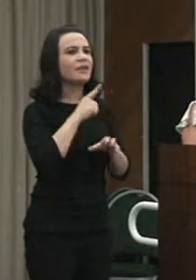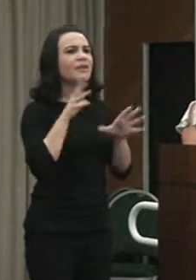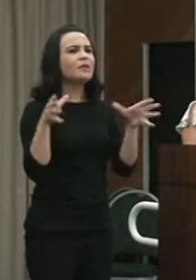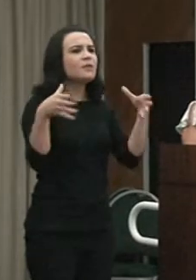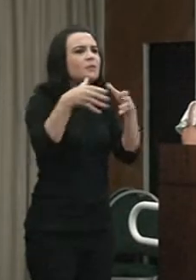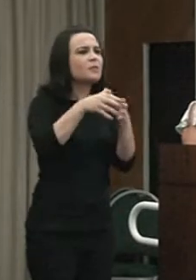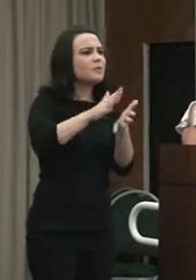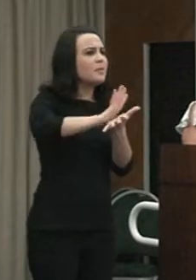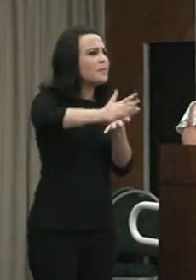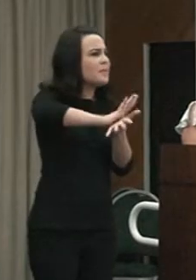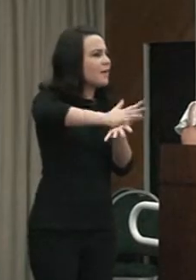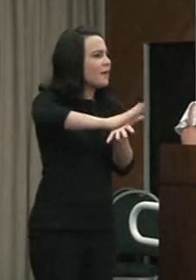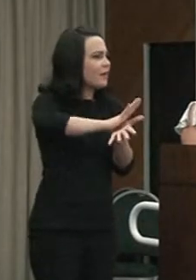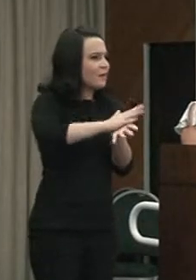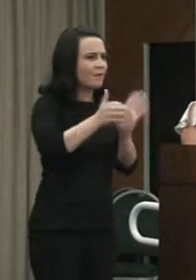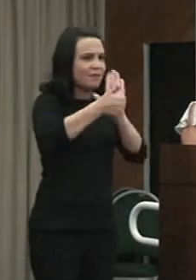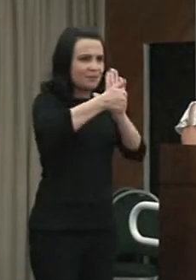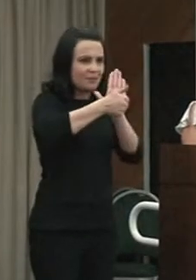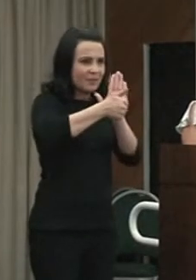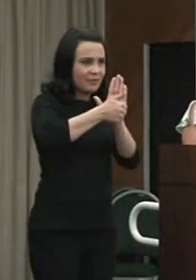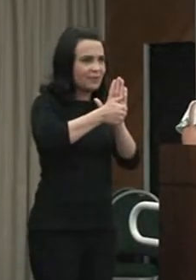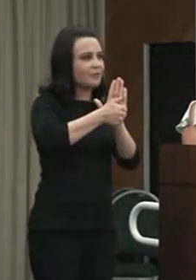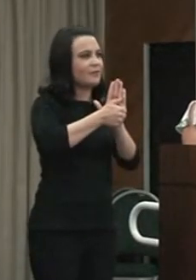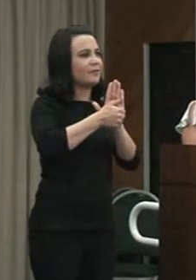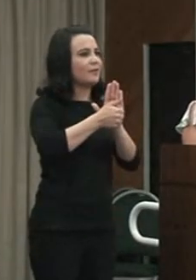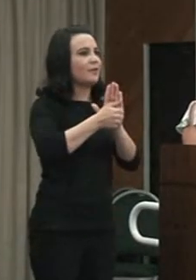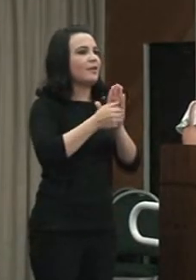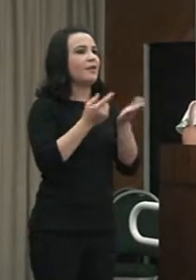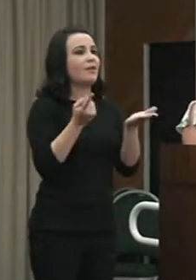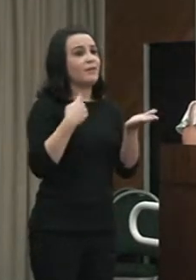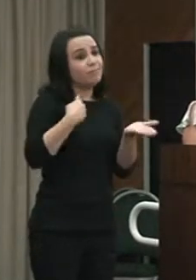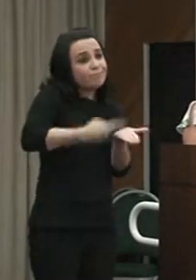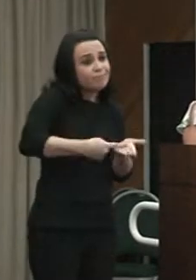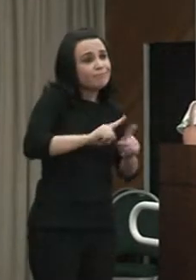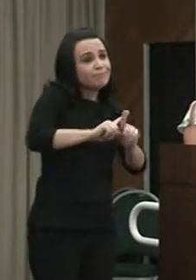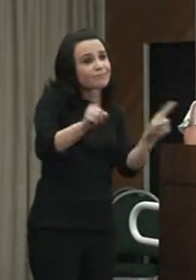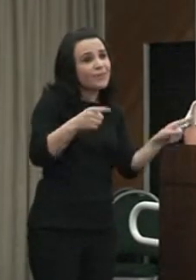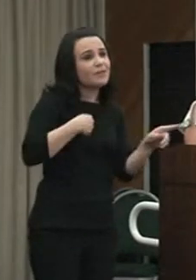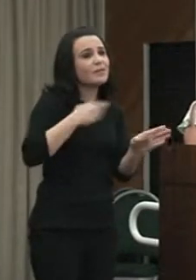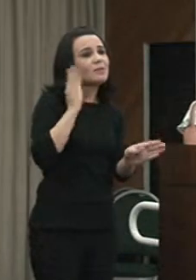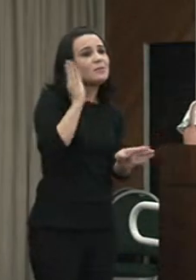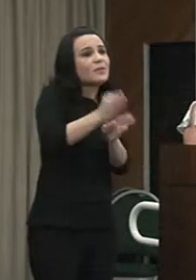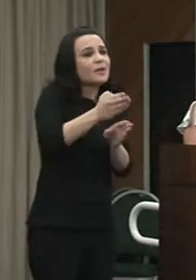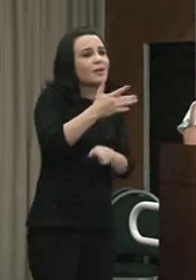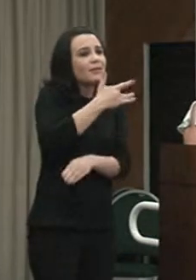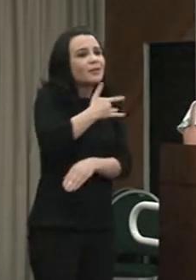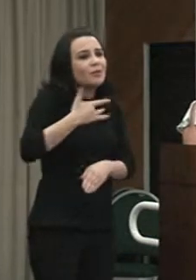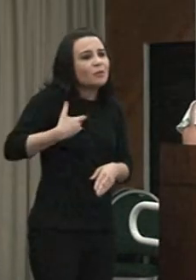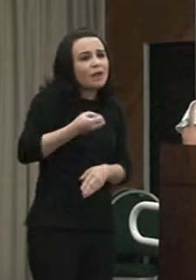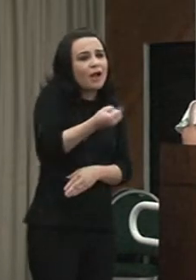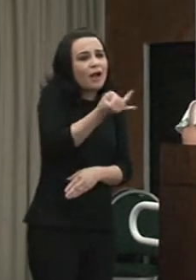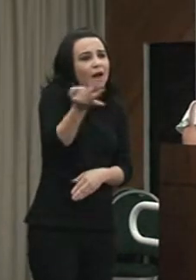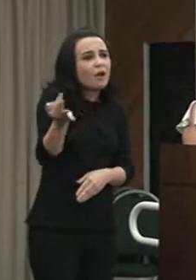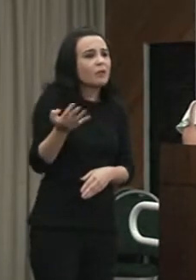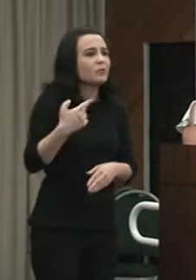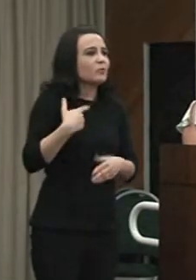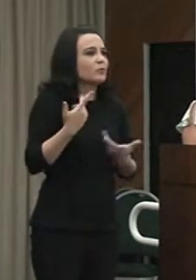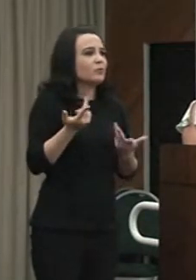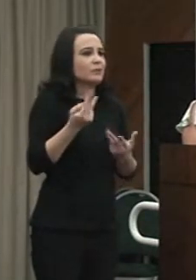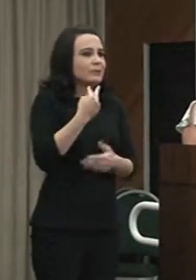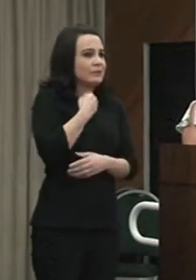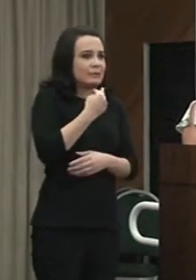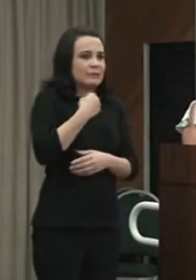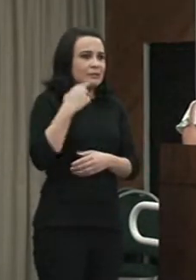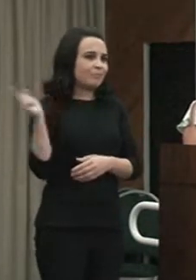pagode a lei da visão que estava programada, programados, mas por motivo de saúde, eles não